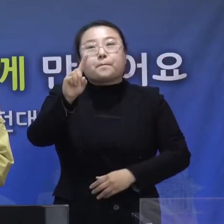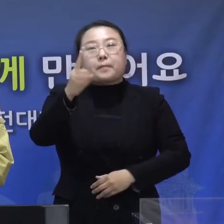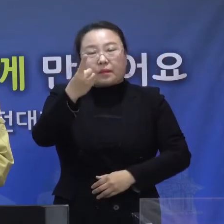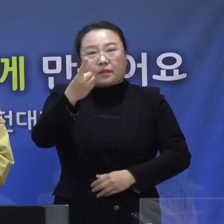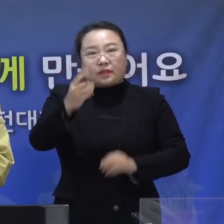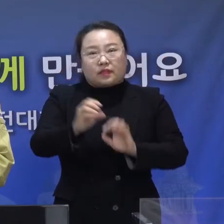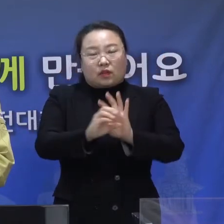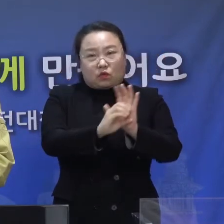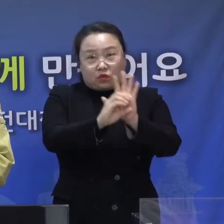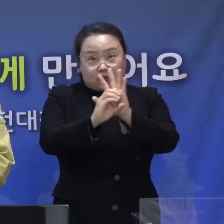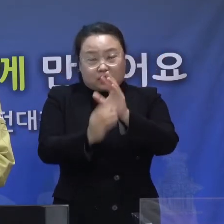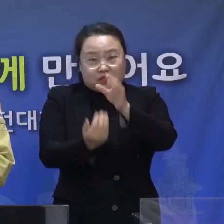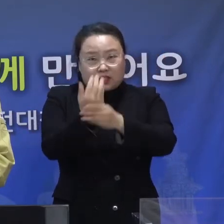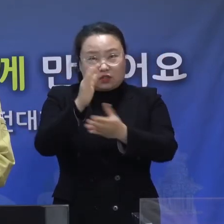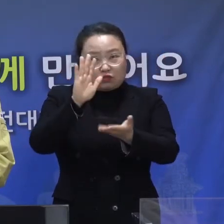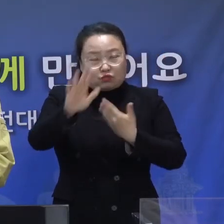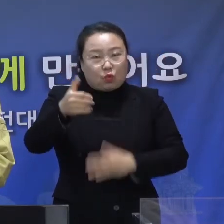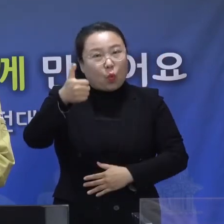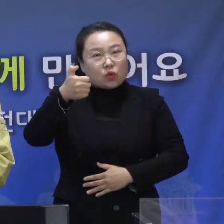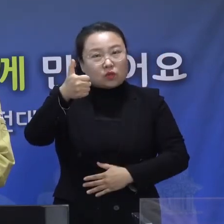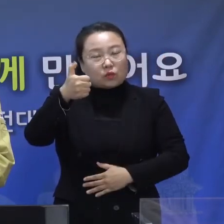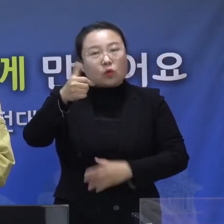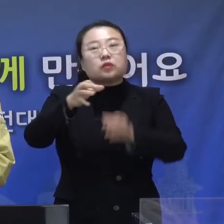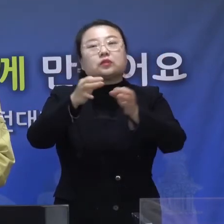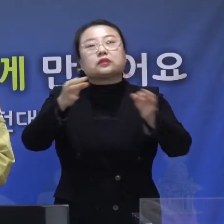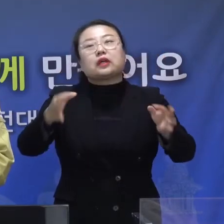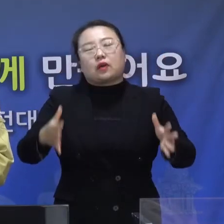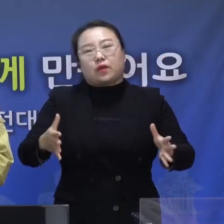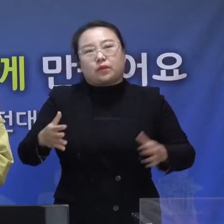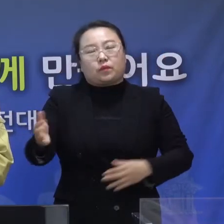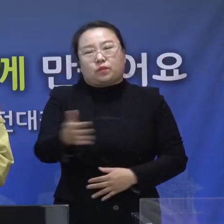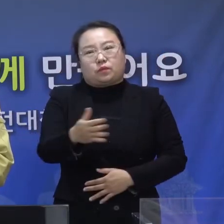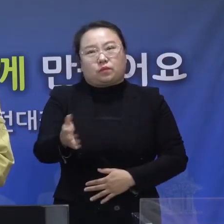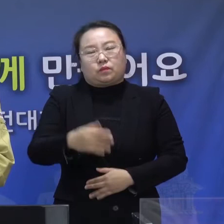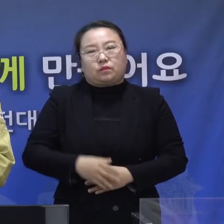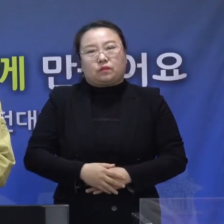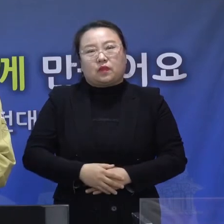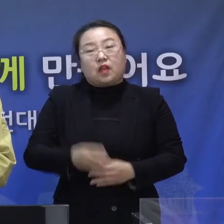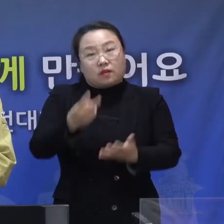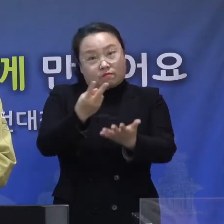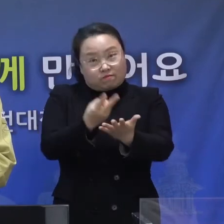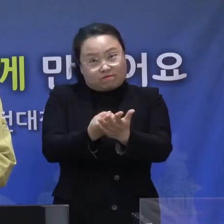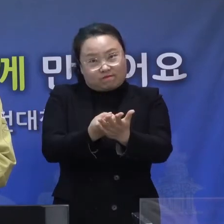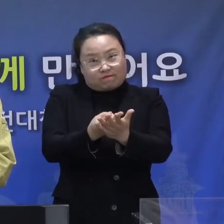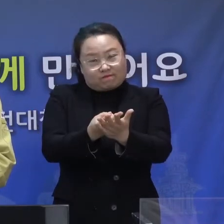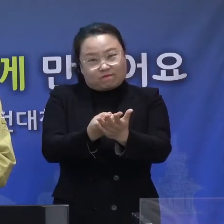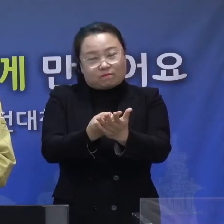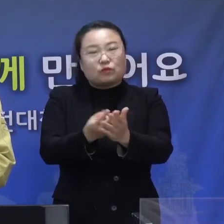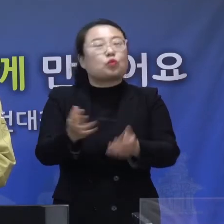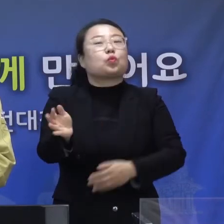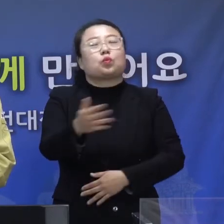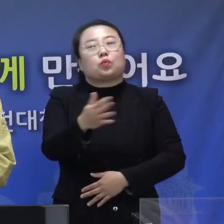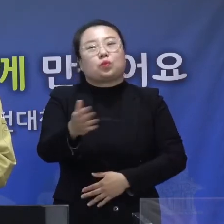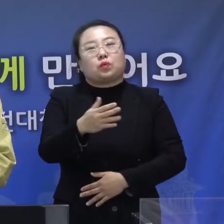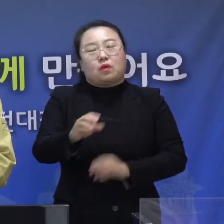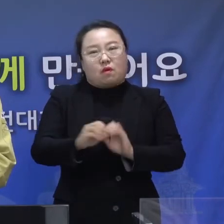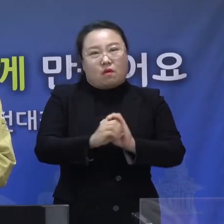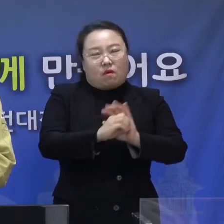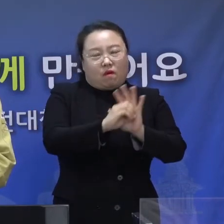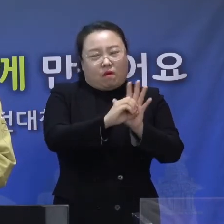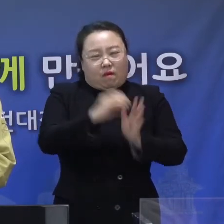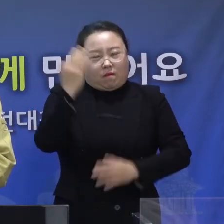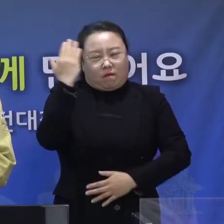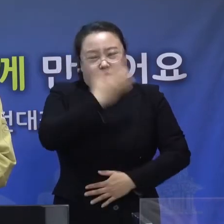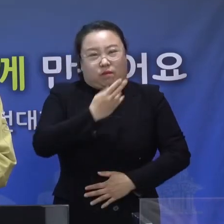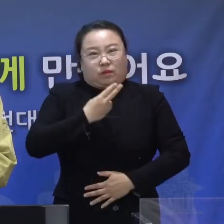55일째 확진자가 발생하지 않고 또 입원 환자도 없는 코로나19 청정지역을 유지해